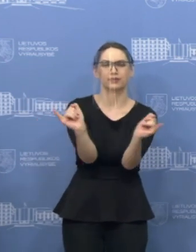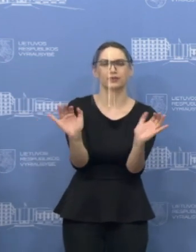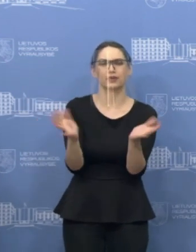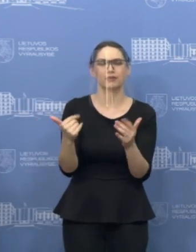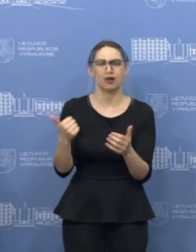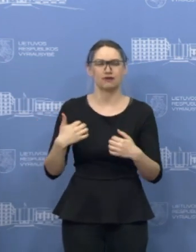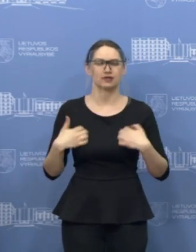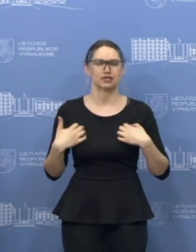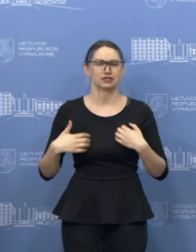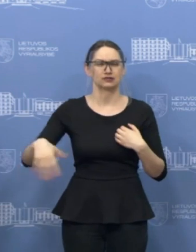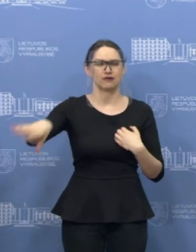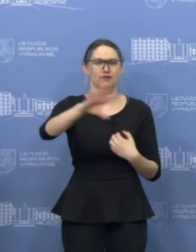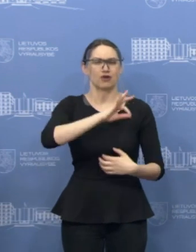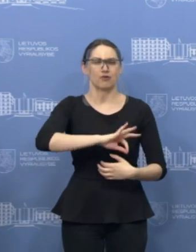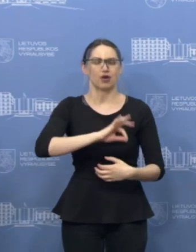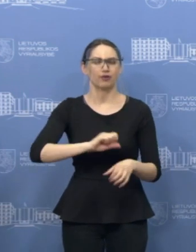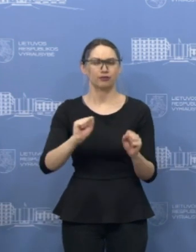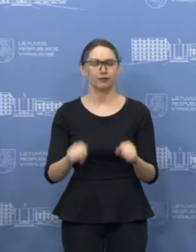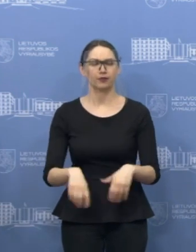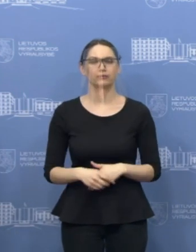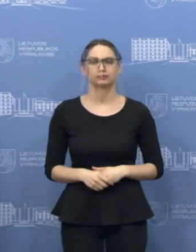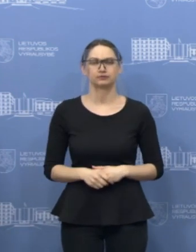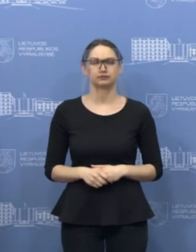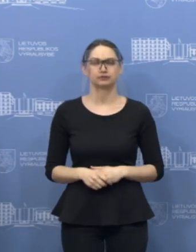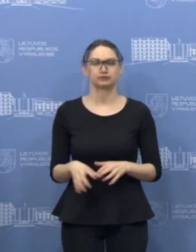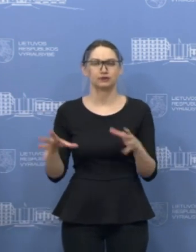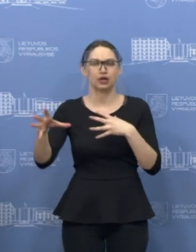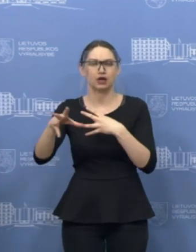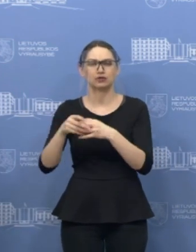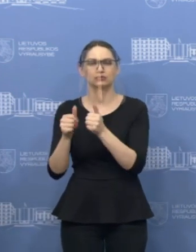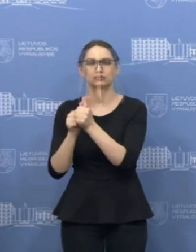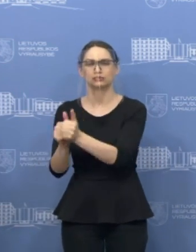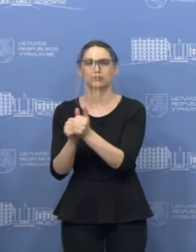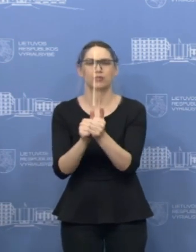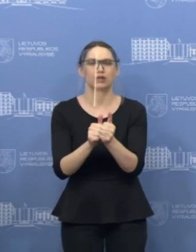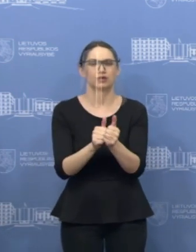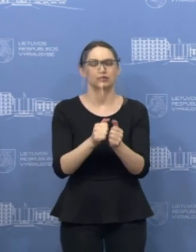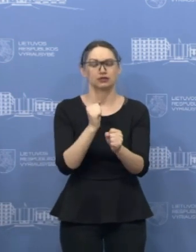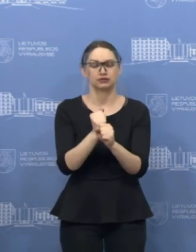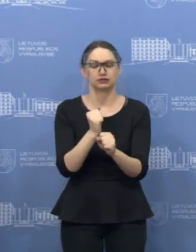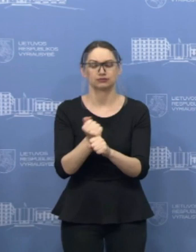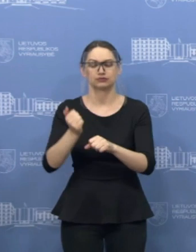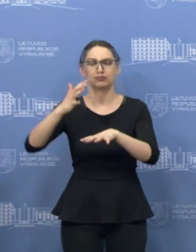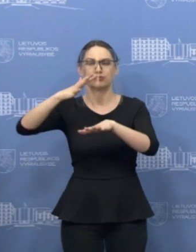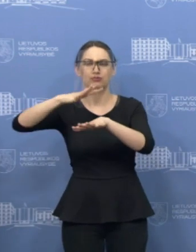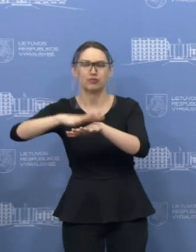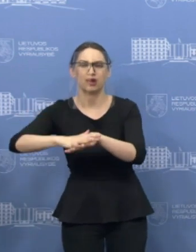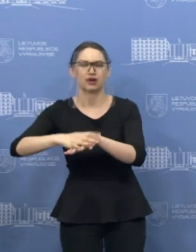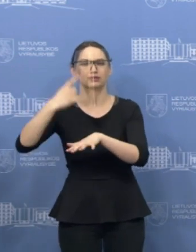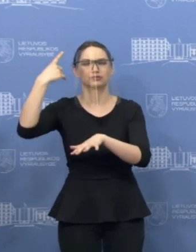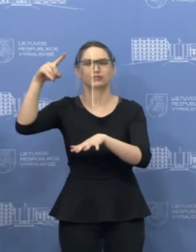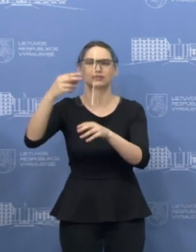skubesnį paleidimą. Intensyviai dirbame su visais partneriais, bendradarbiavame su bankais, kitomis finansų